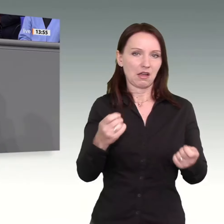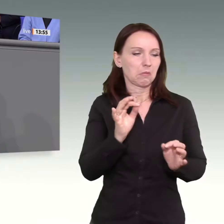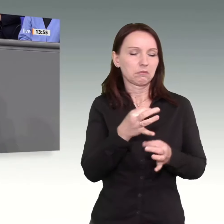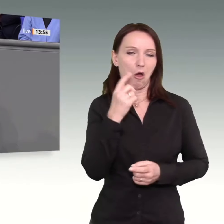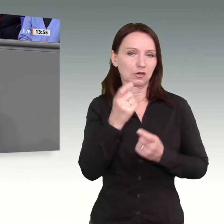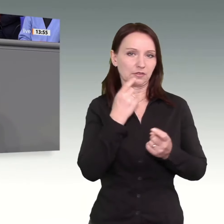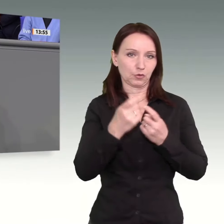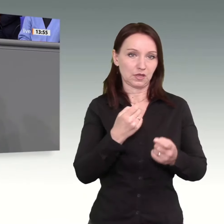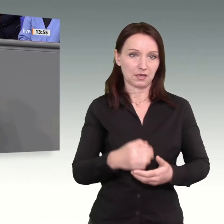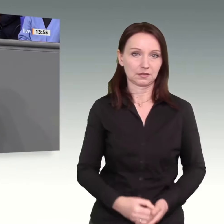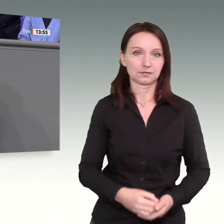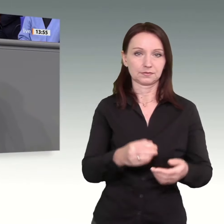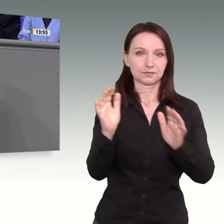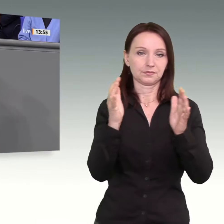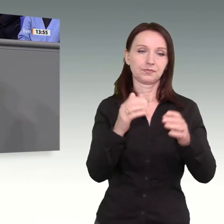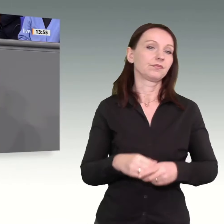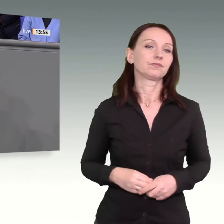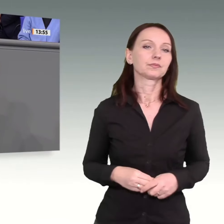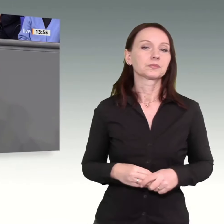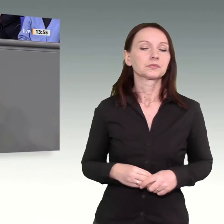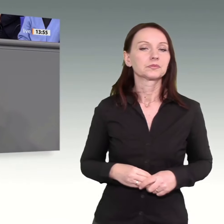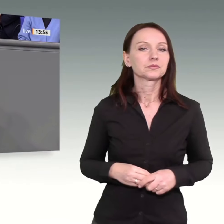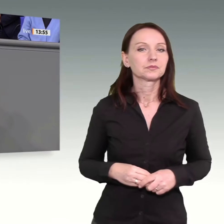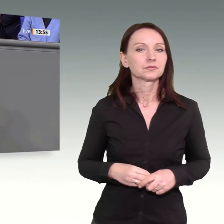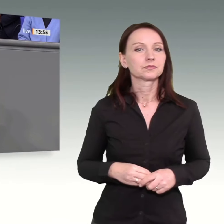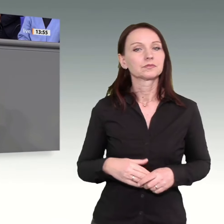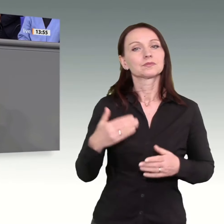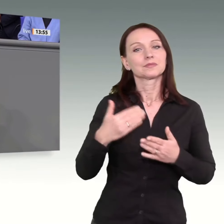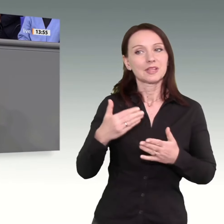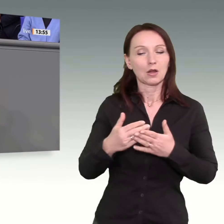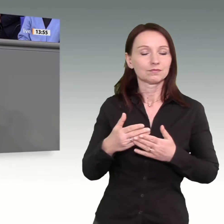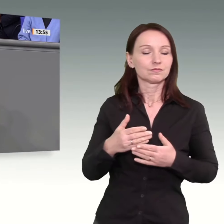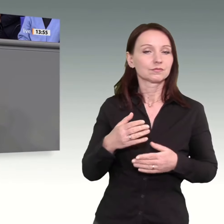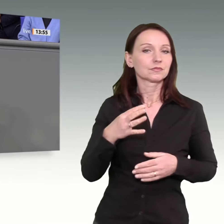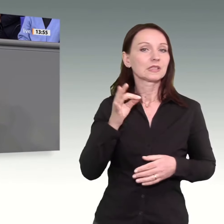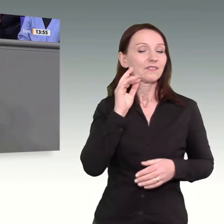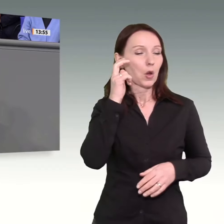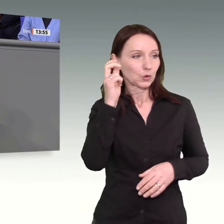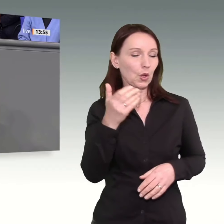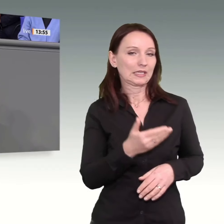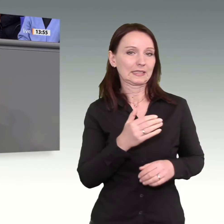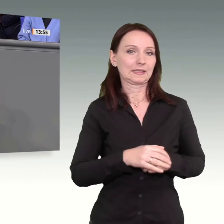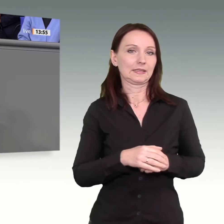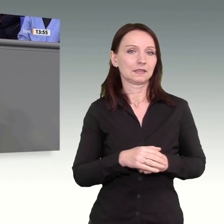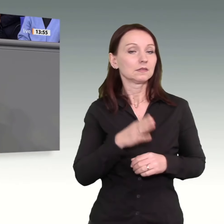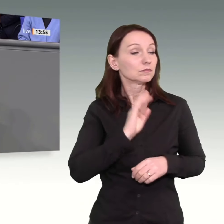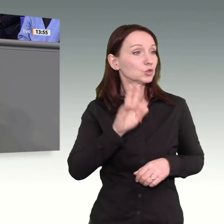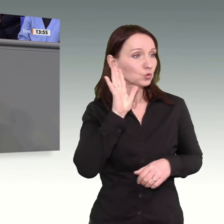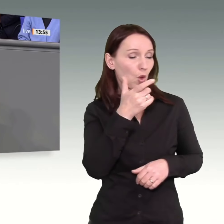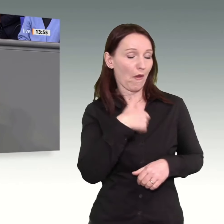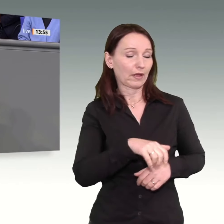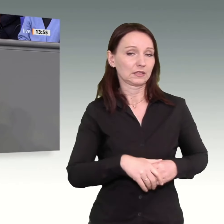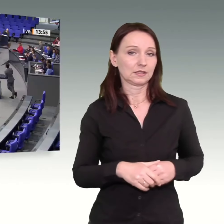Und deswegen, Frau König, deswegen, Frau König, wäre es mir, hören Sie zu,